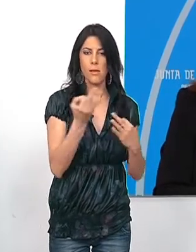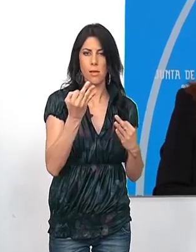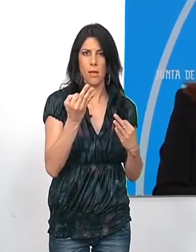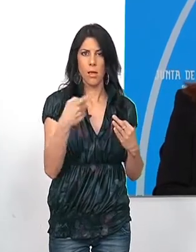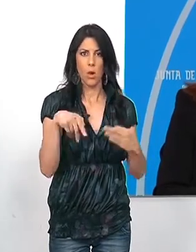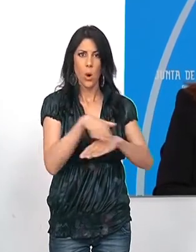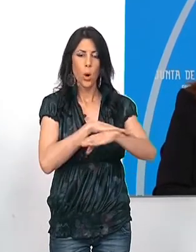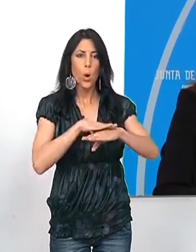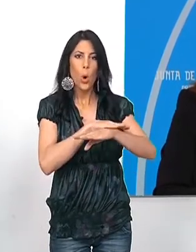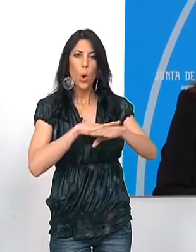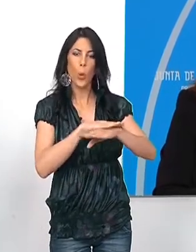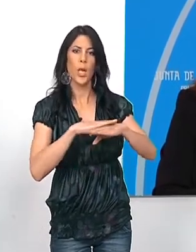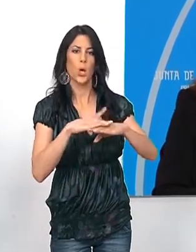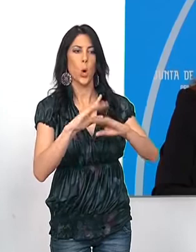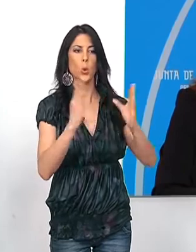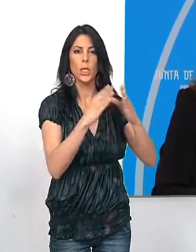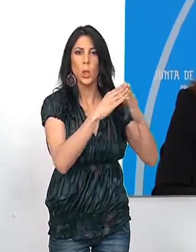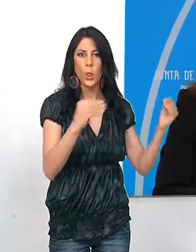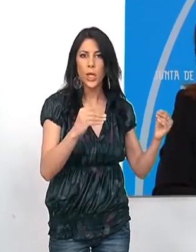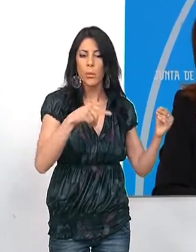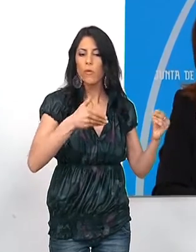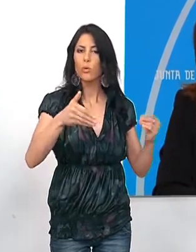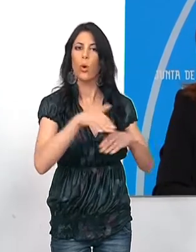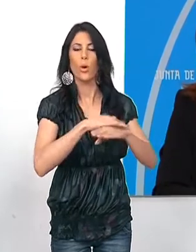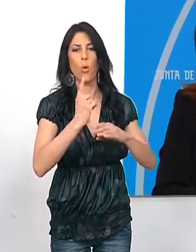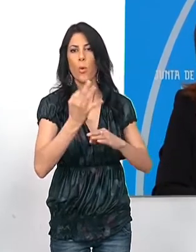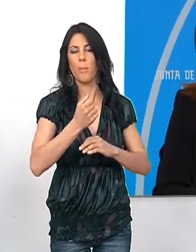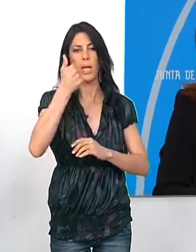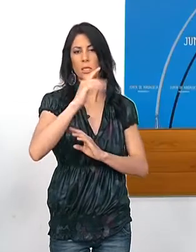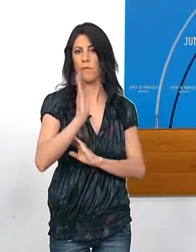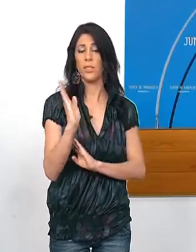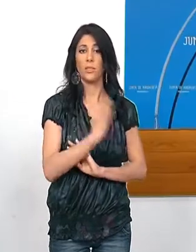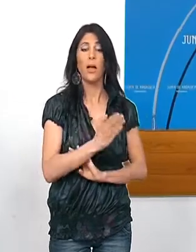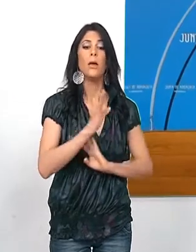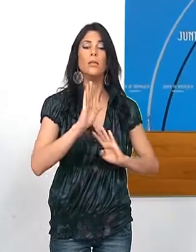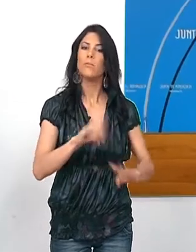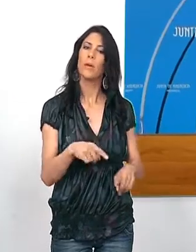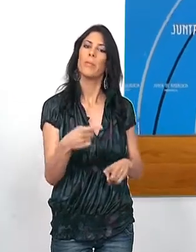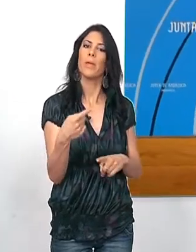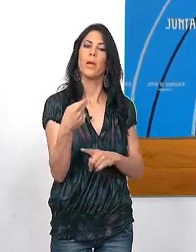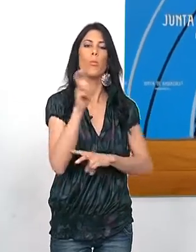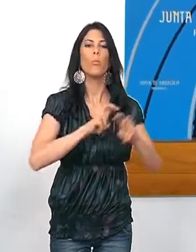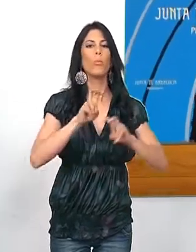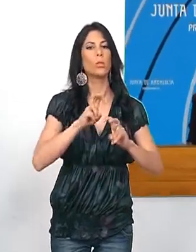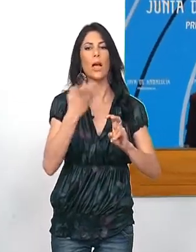Gobierno saliente de la Junta de Andalucía y mucho menos al futuro Gobierno. Y en este sentido, rechaza que se tengan que exigir